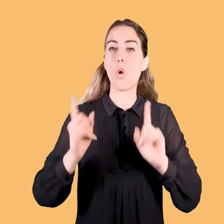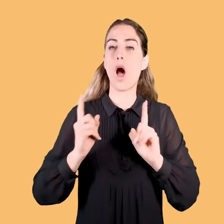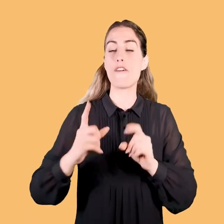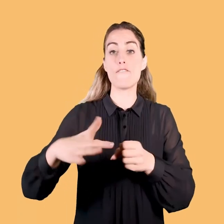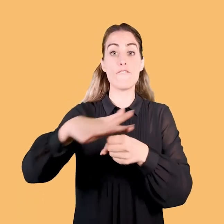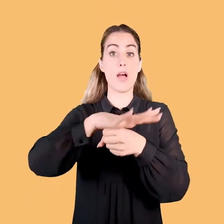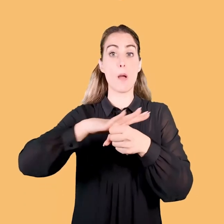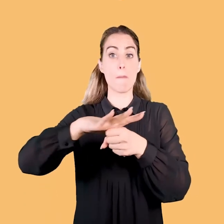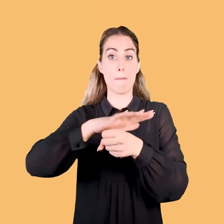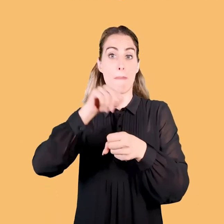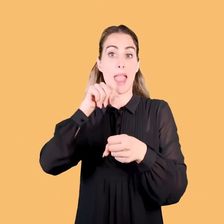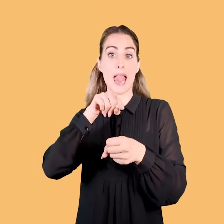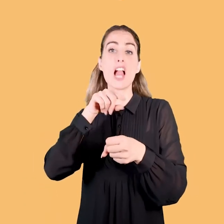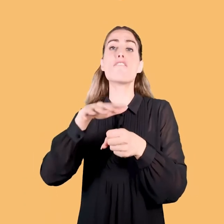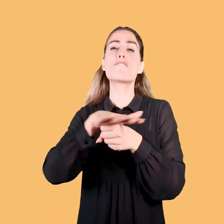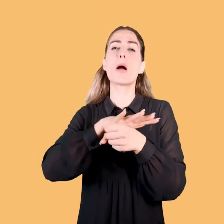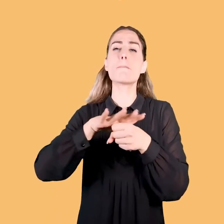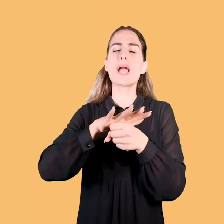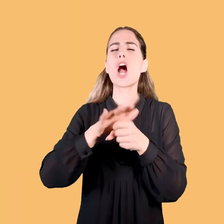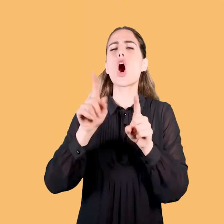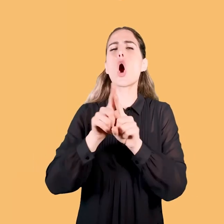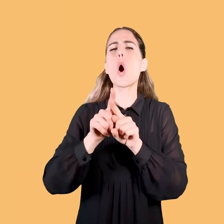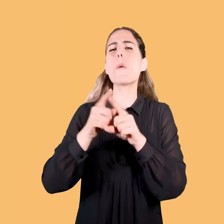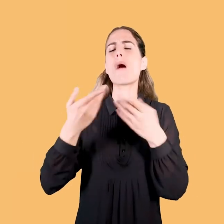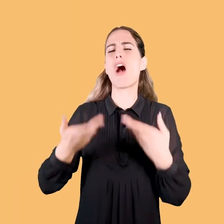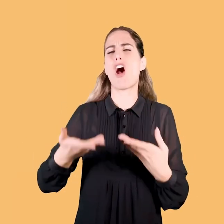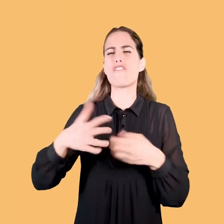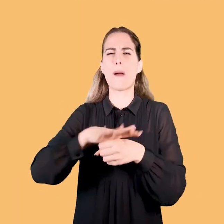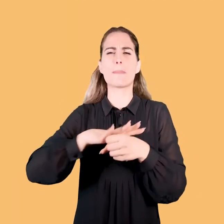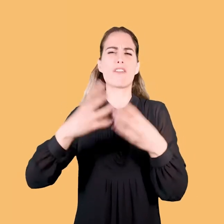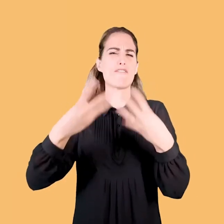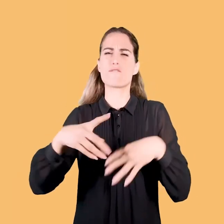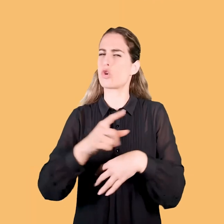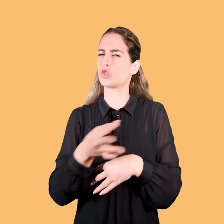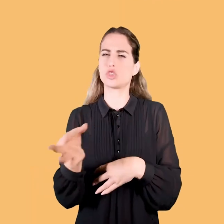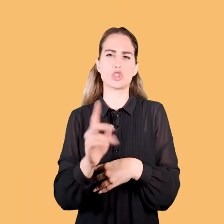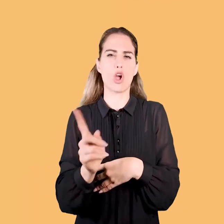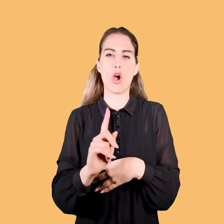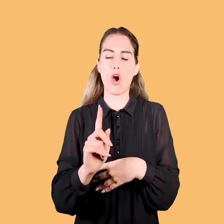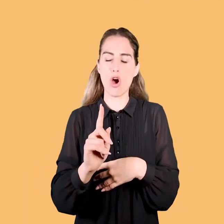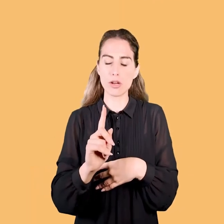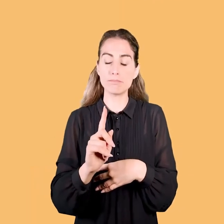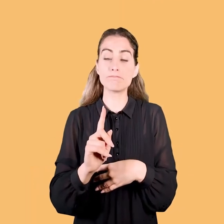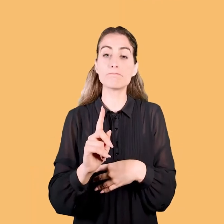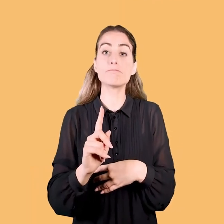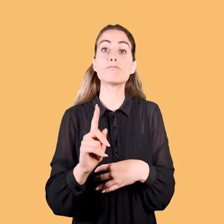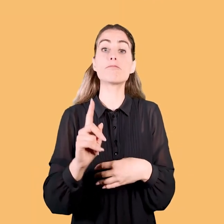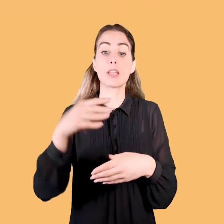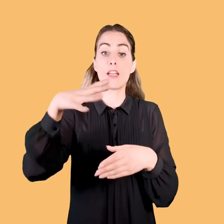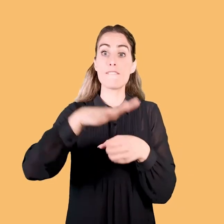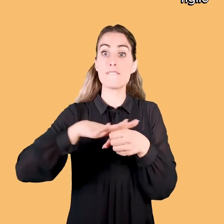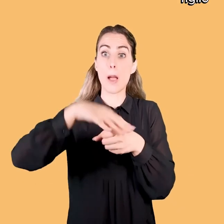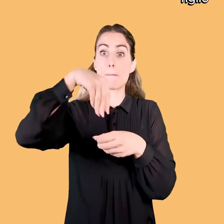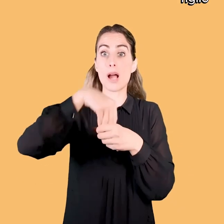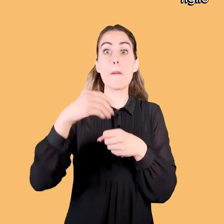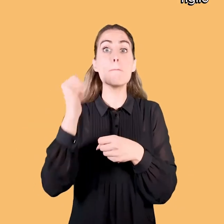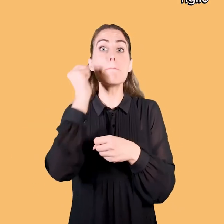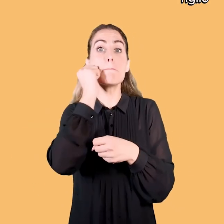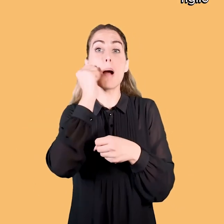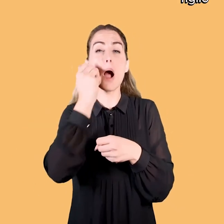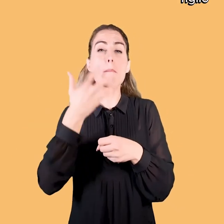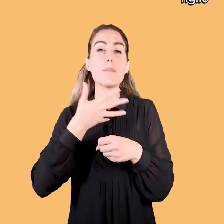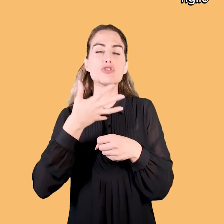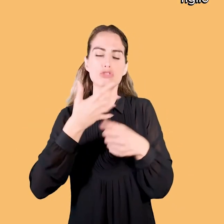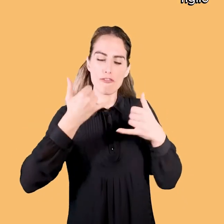storia di una famiglia, una famiglia come si dice oggi disfunzionale, dove c'è una madre estremamente, forse